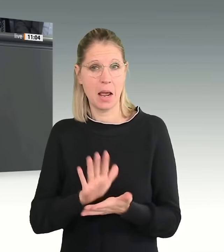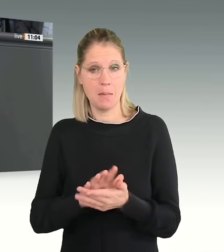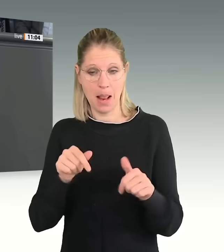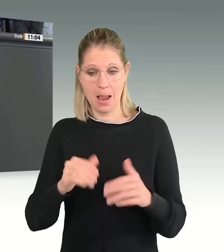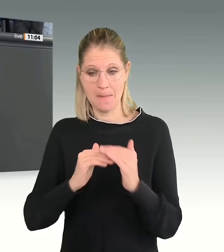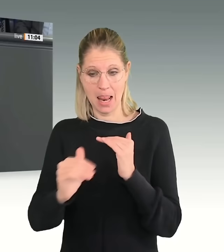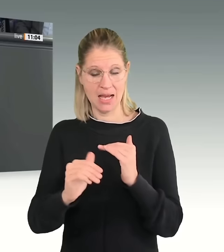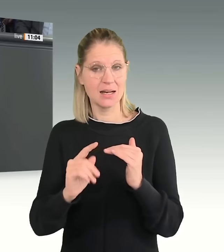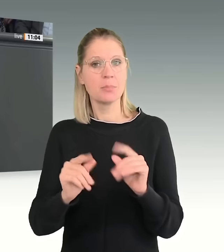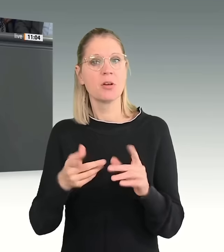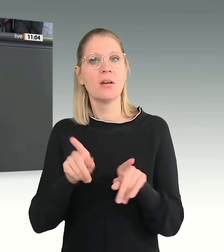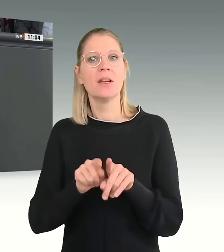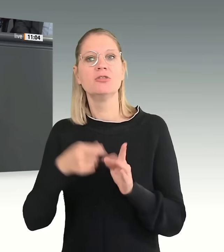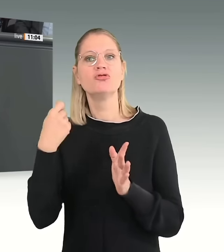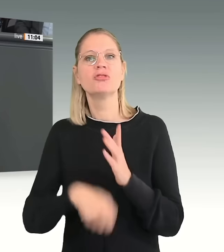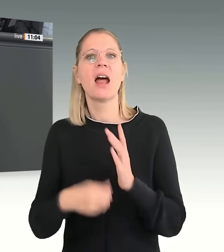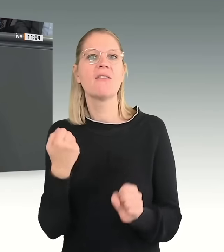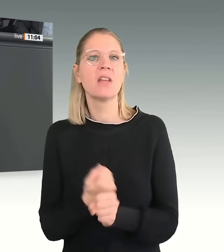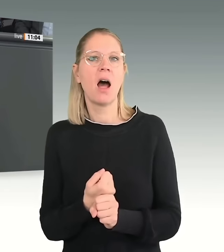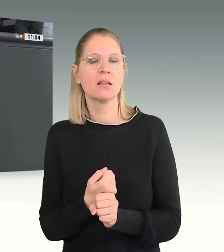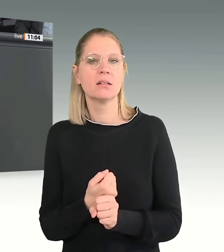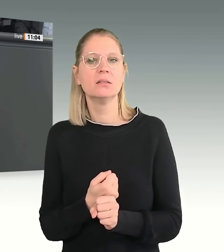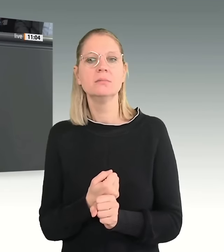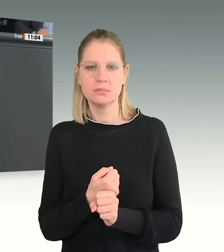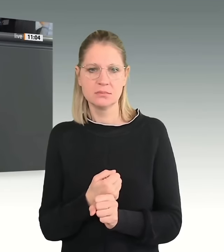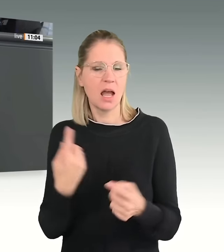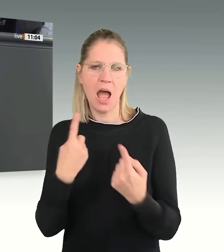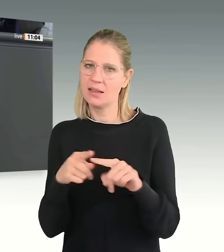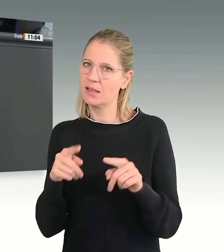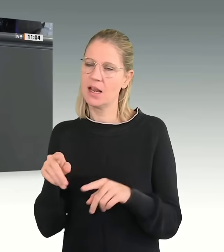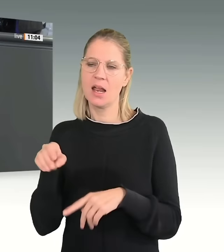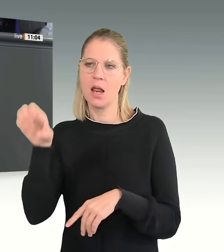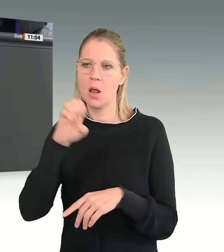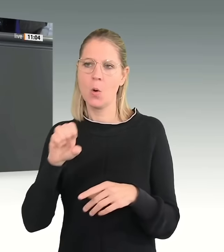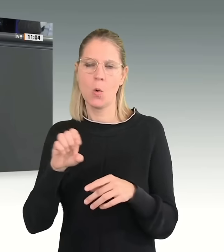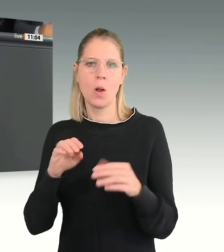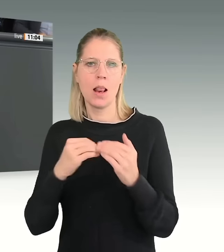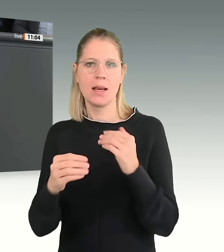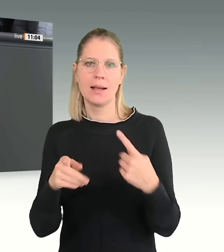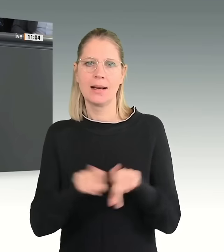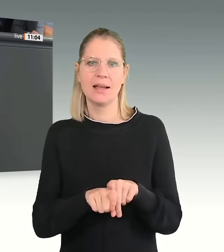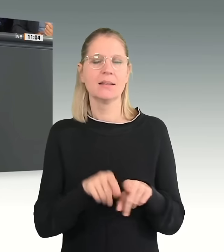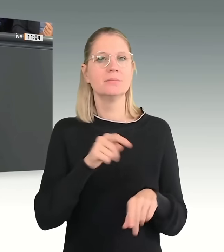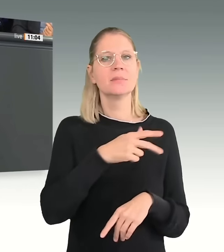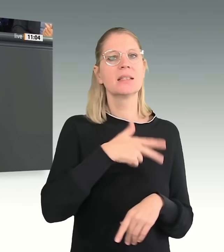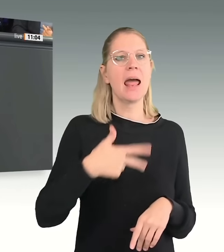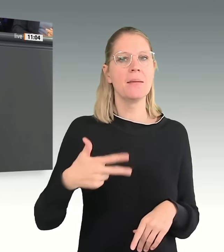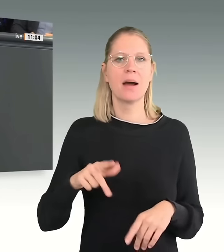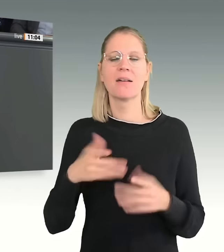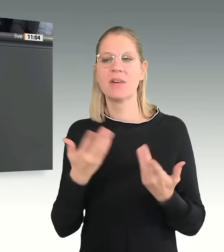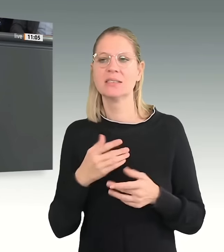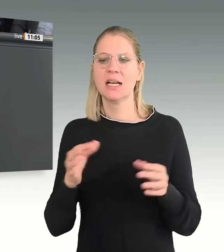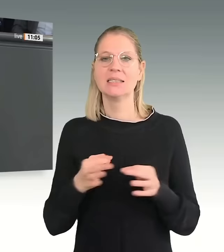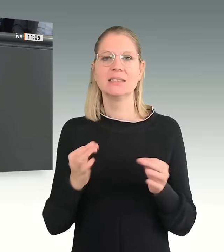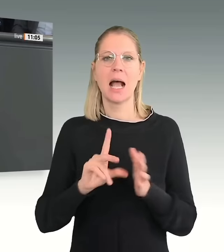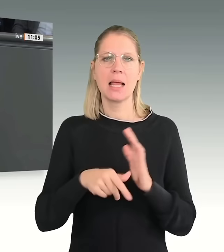-Länder ähnlich. In Dänemark bekommen Asylbewerber vor allem Sachleistungen. Asyl ist immer zeitlich